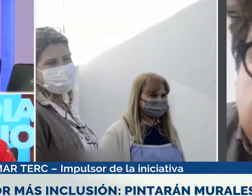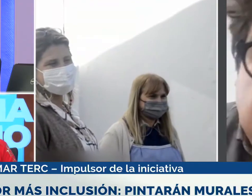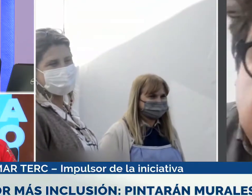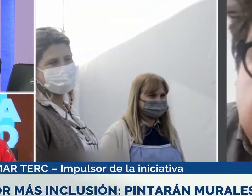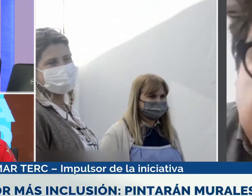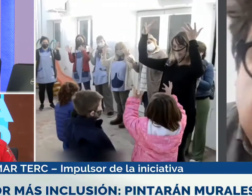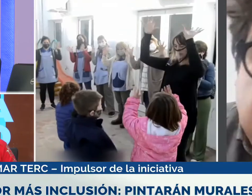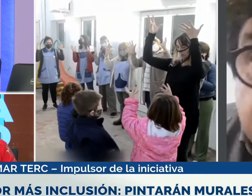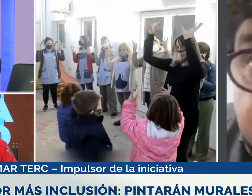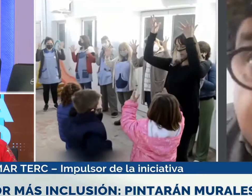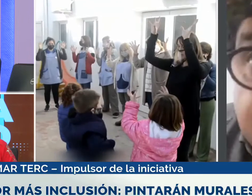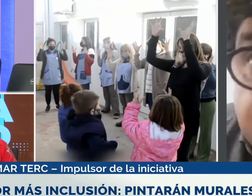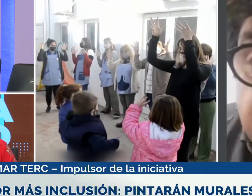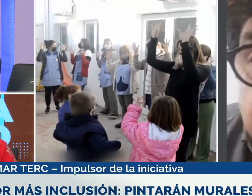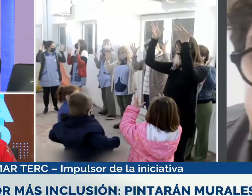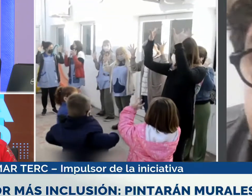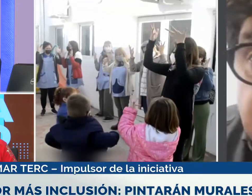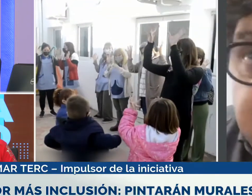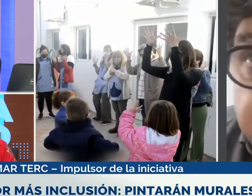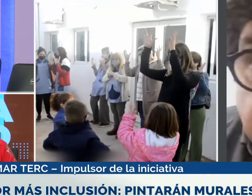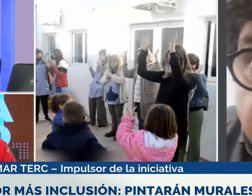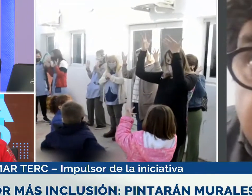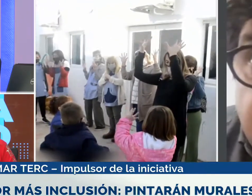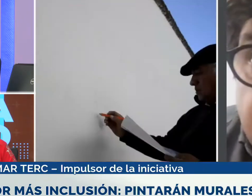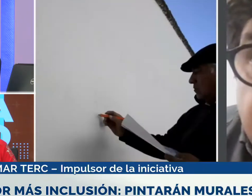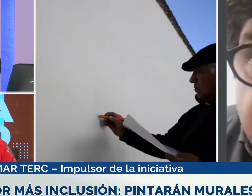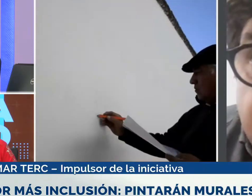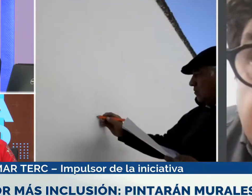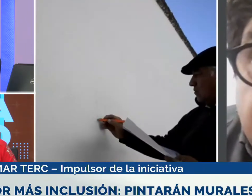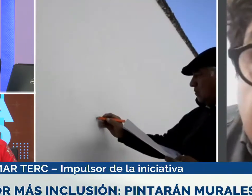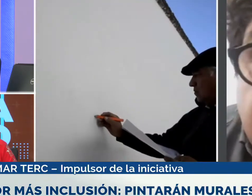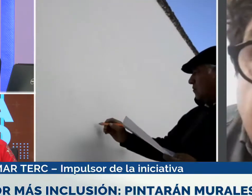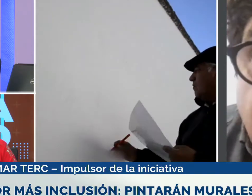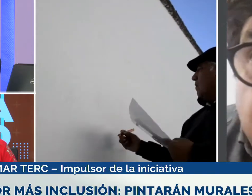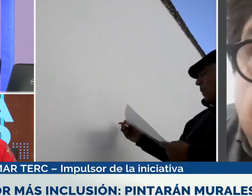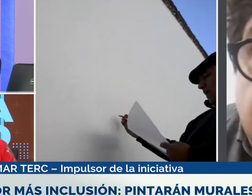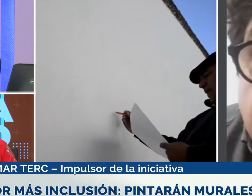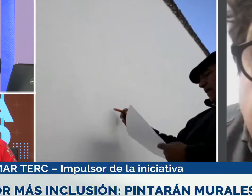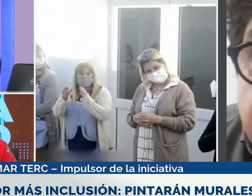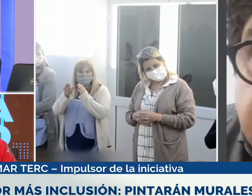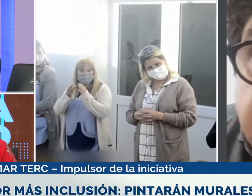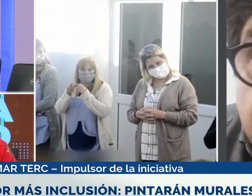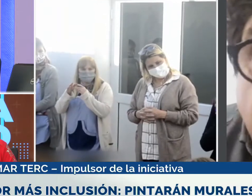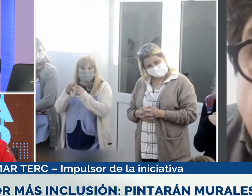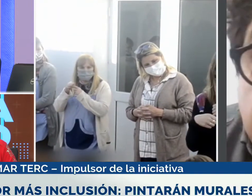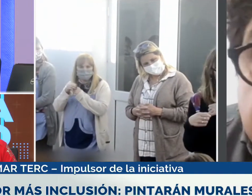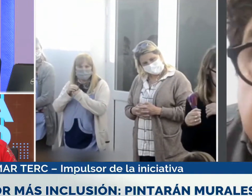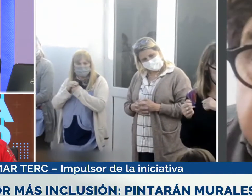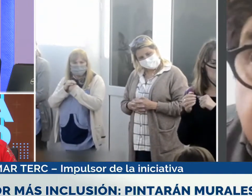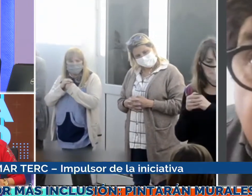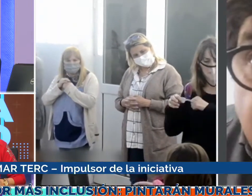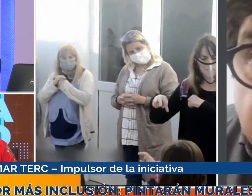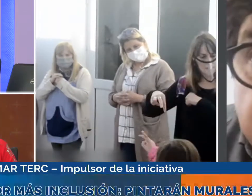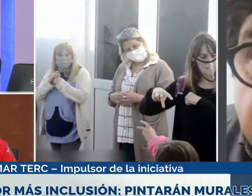nuestra iniciativa, yo soy papá de una niña hipoacúsica, y lo vivo en carne propia,